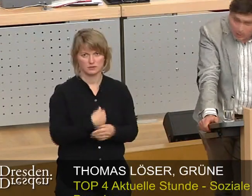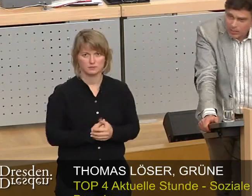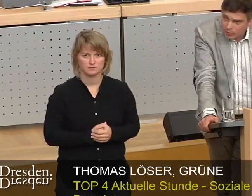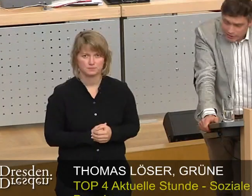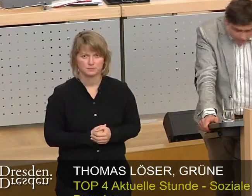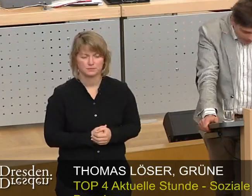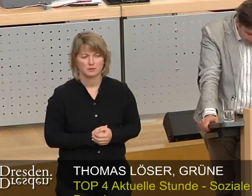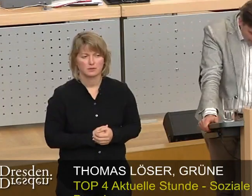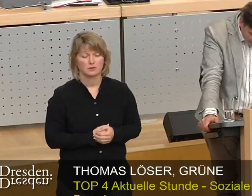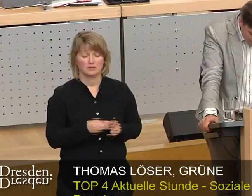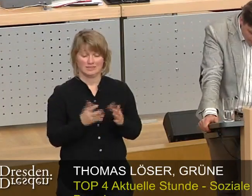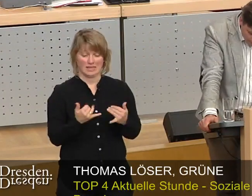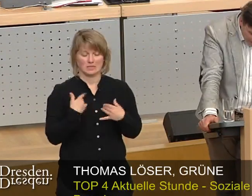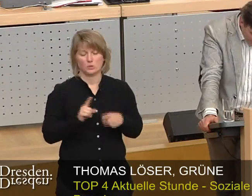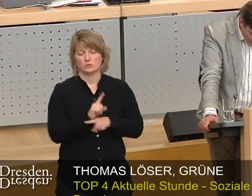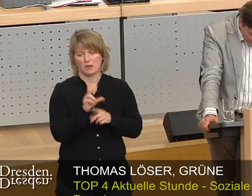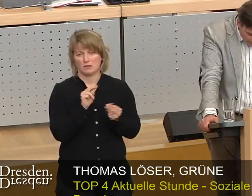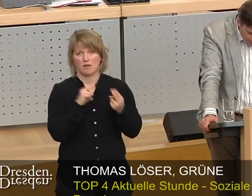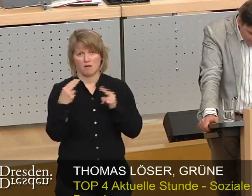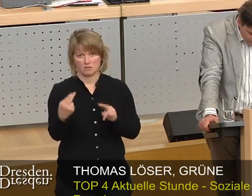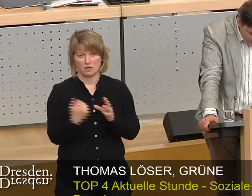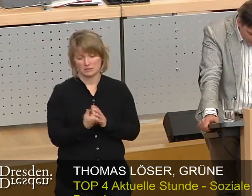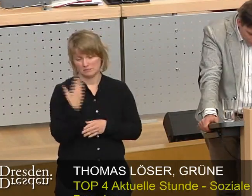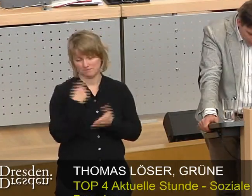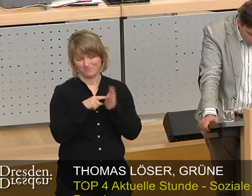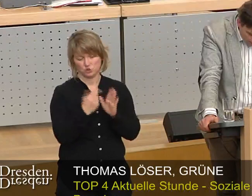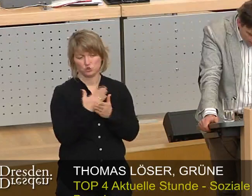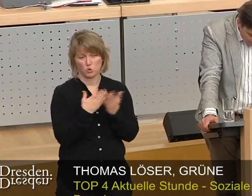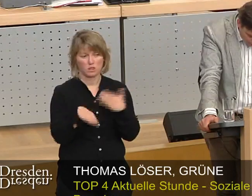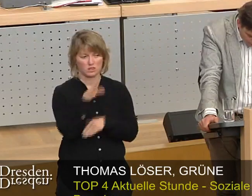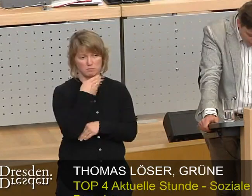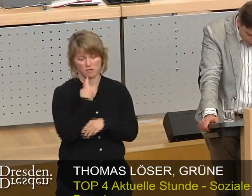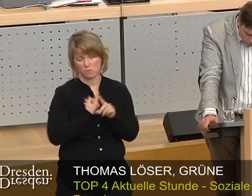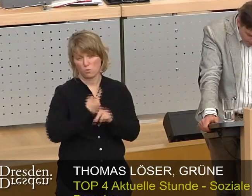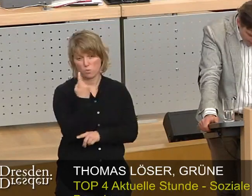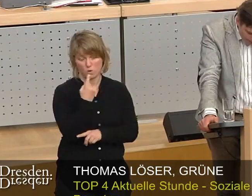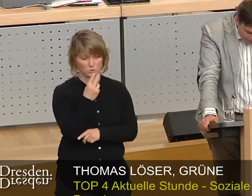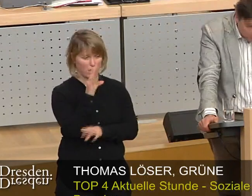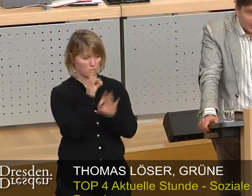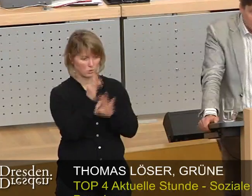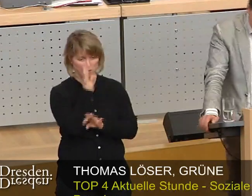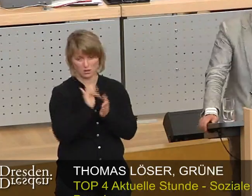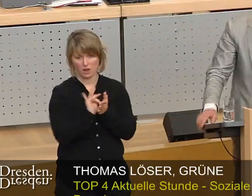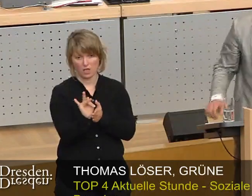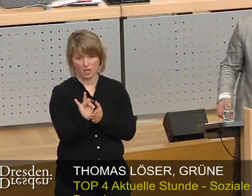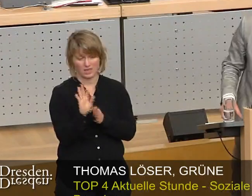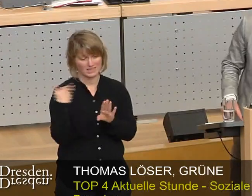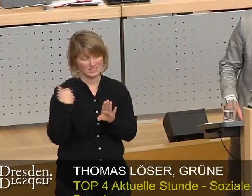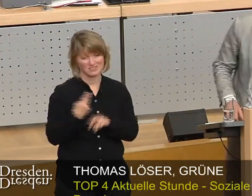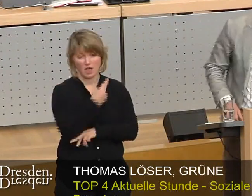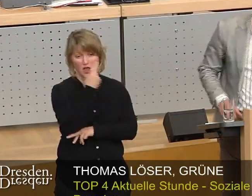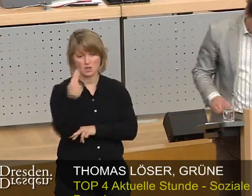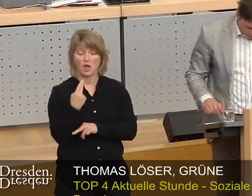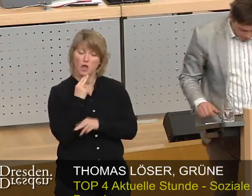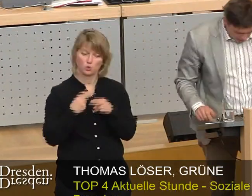Wir haben aber auch jetzt andere Zeiten. Es wurde bereits darauf hingewiesen, der Bedarf an Wohnraum steigt, 2 % Leerstand. Seit zwei Jahren liegen wir über dem